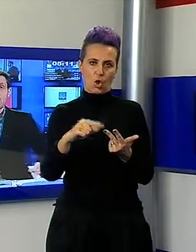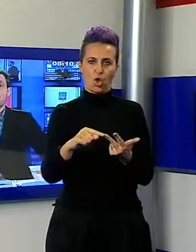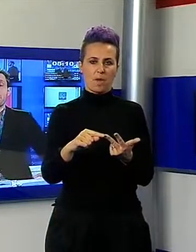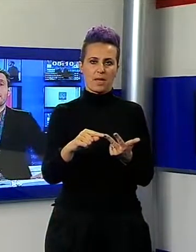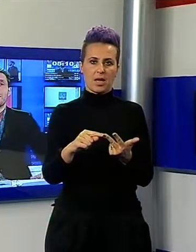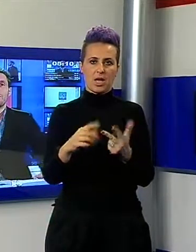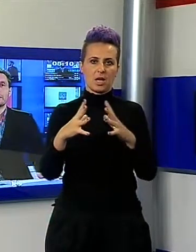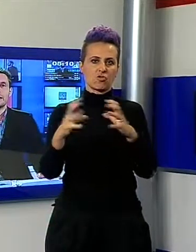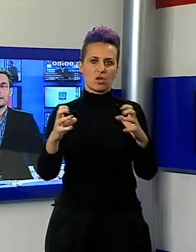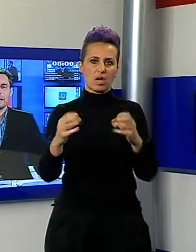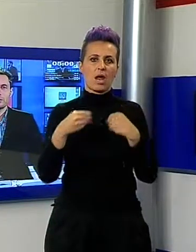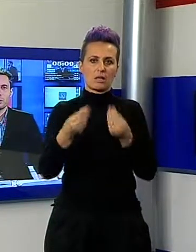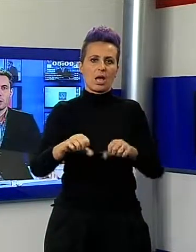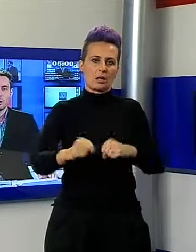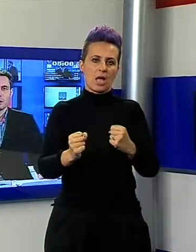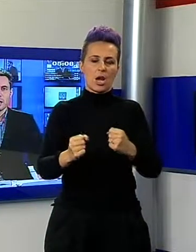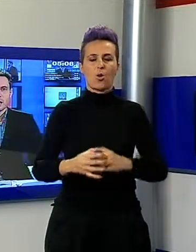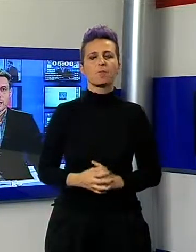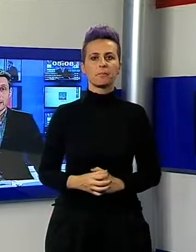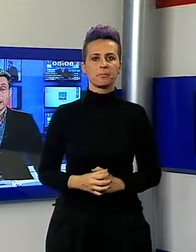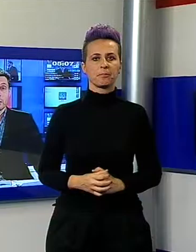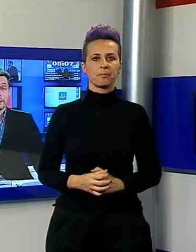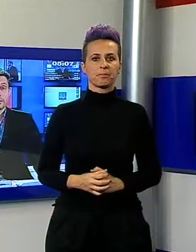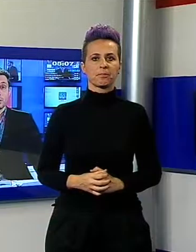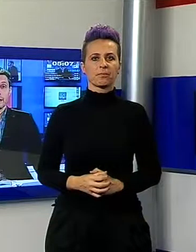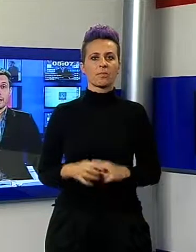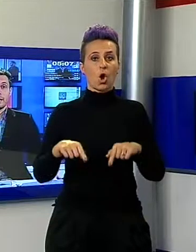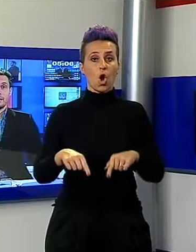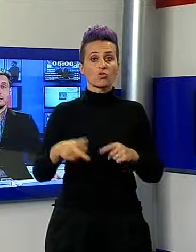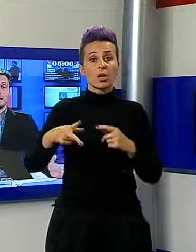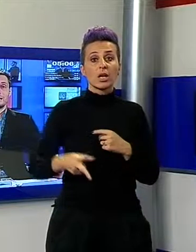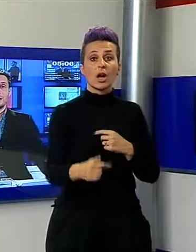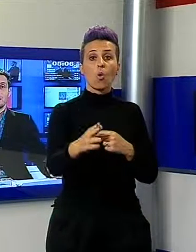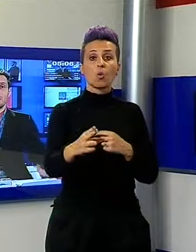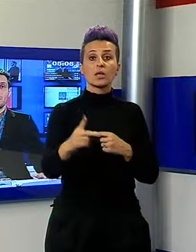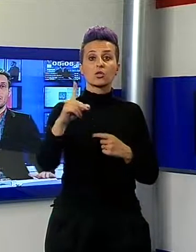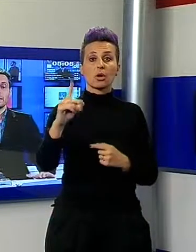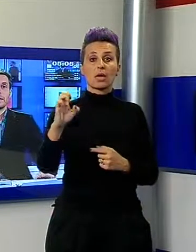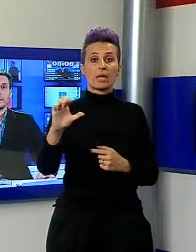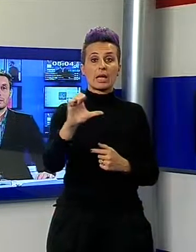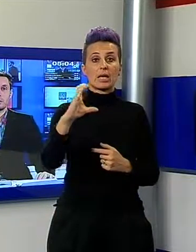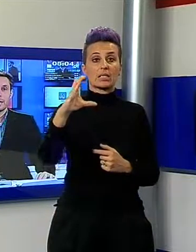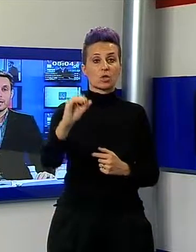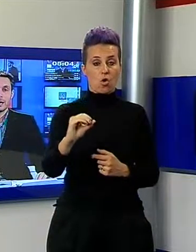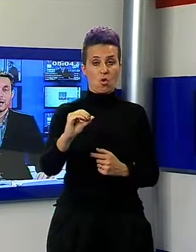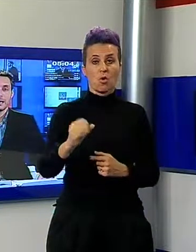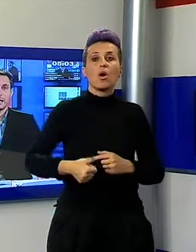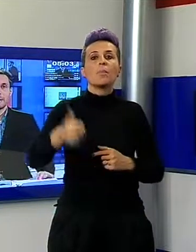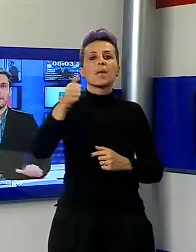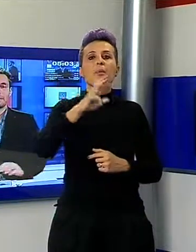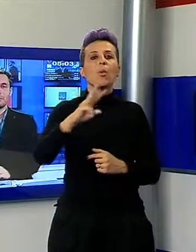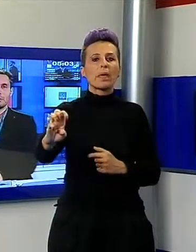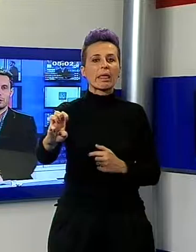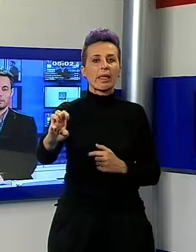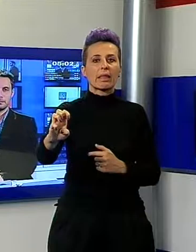Ora parliamo del Desco, oggi l'inaugurazione, si tratta del primo weekend, domani anche